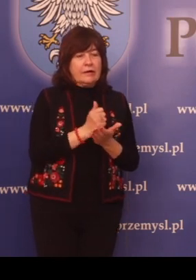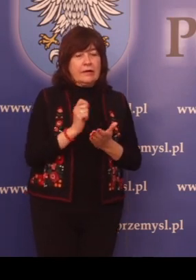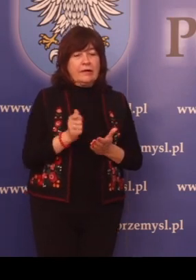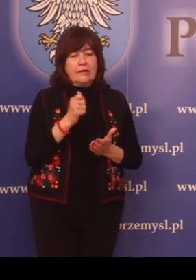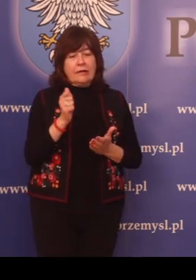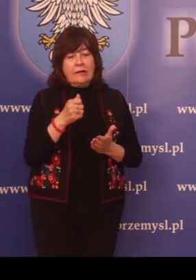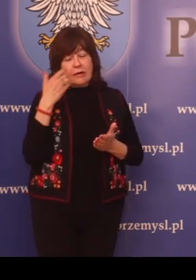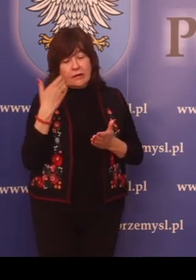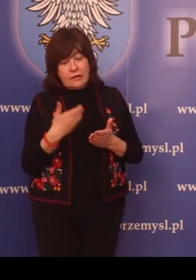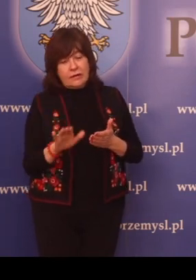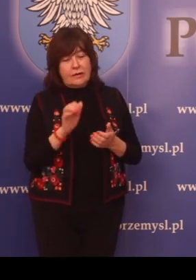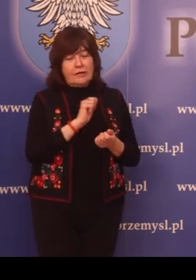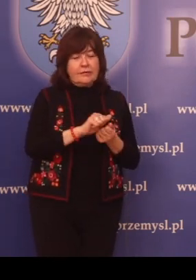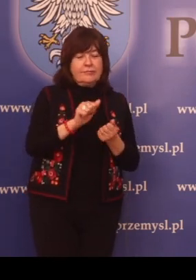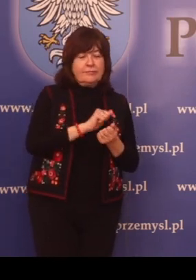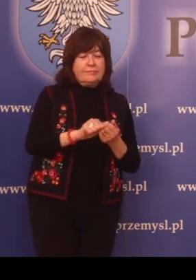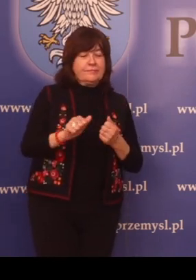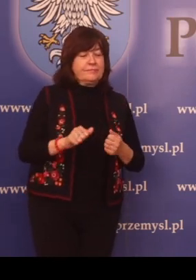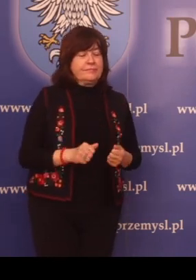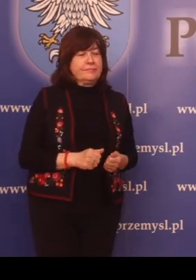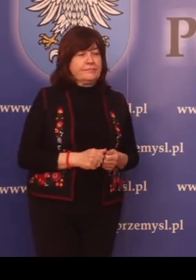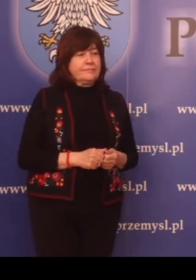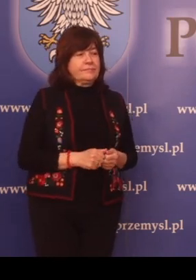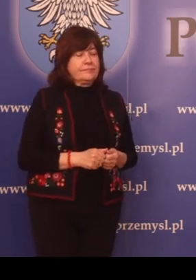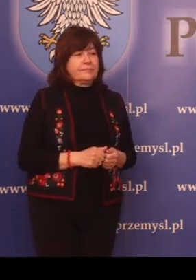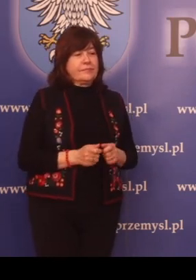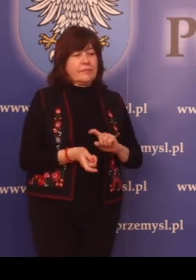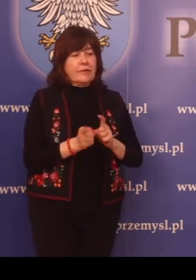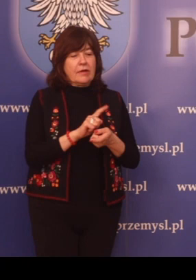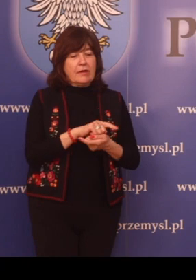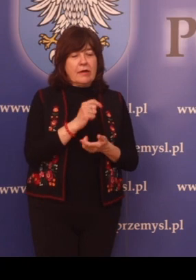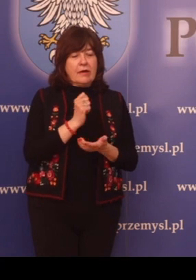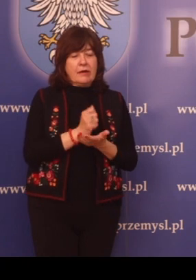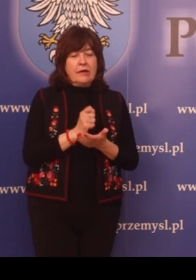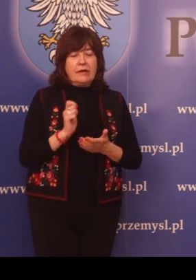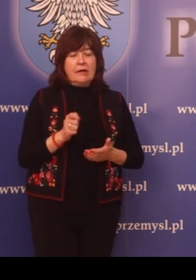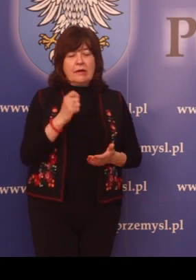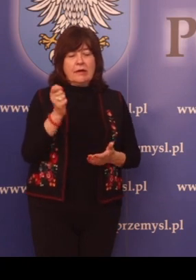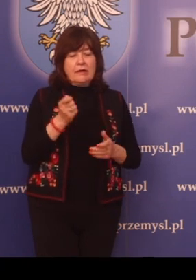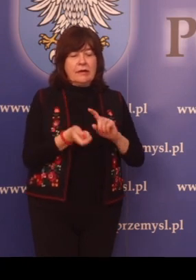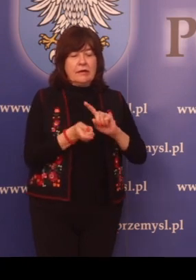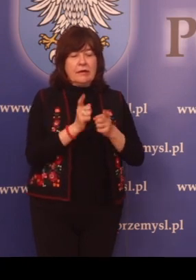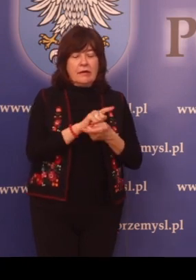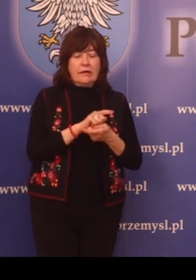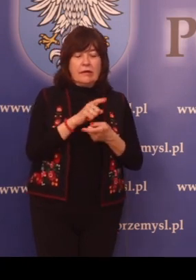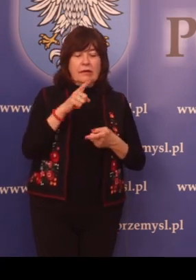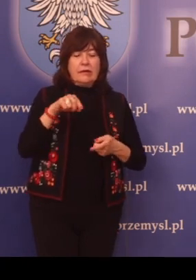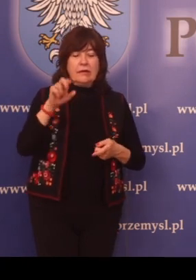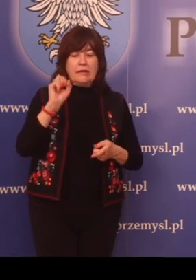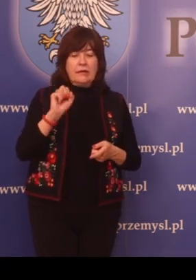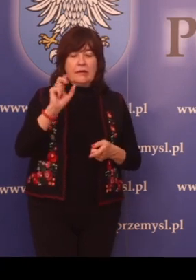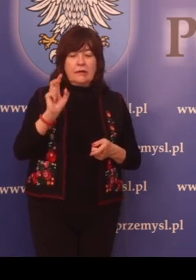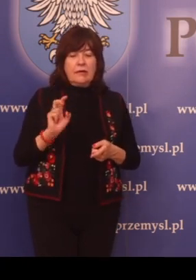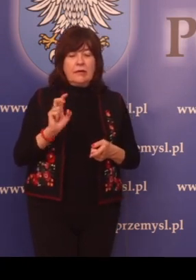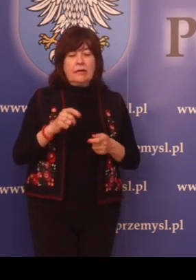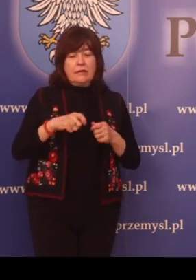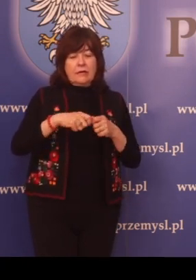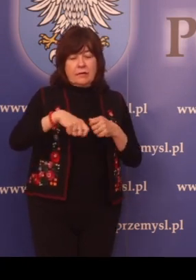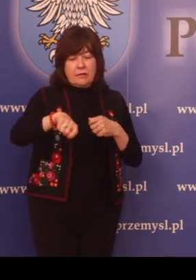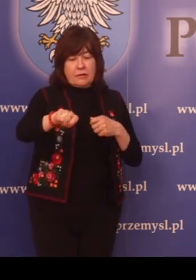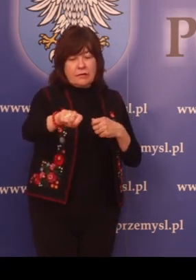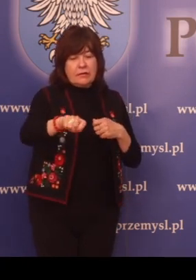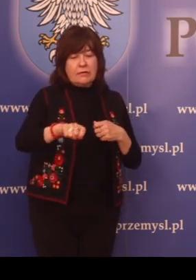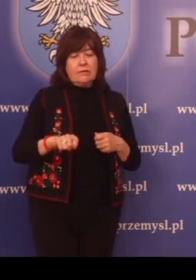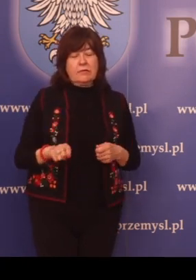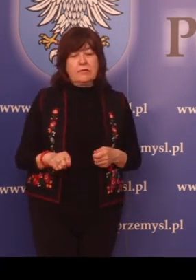utrata zniszczenie. Wymiana prawa jazdy, zmiana danych, przedłużenie terminu ważności